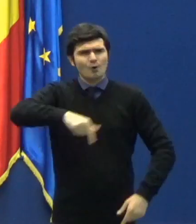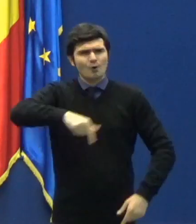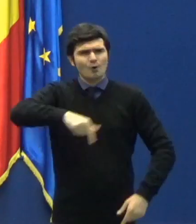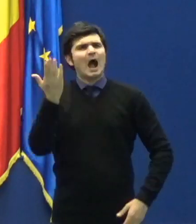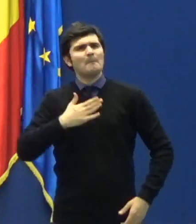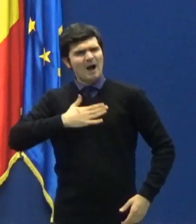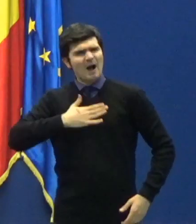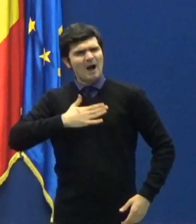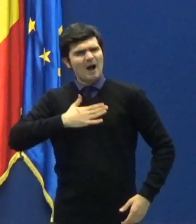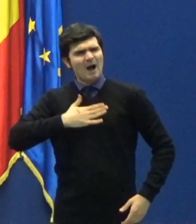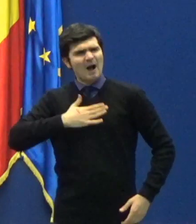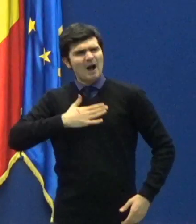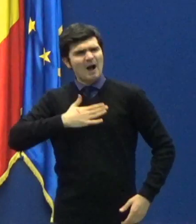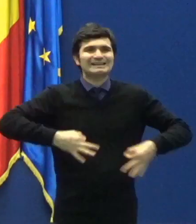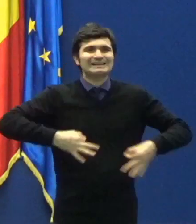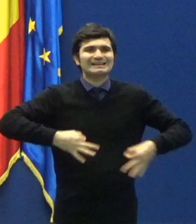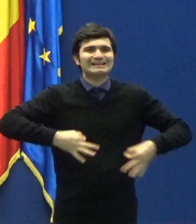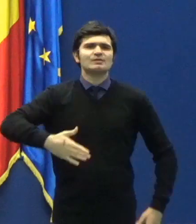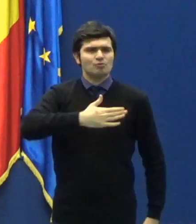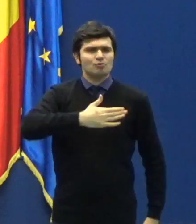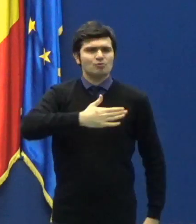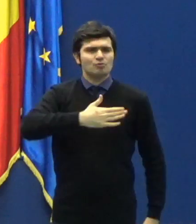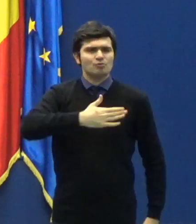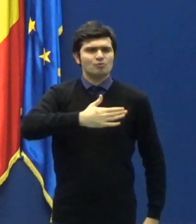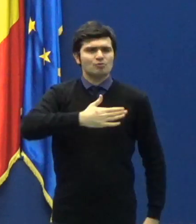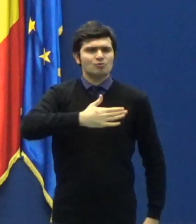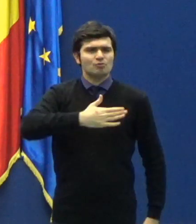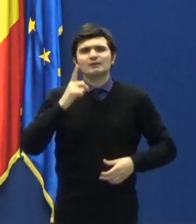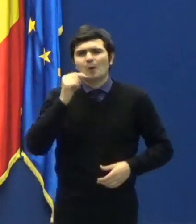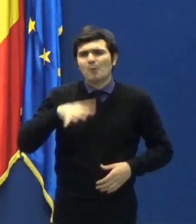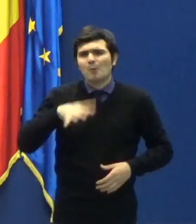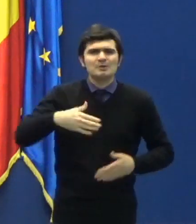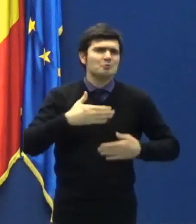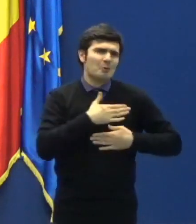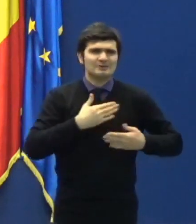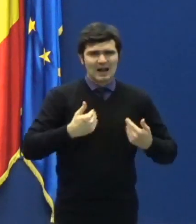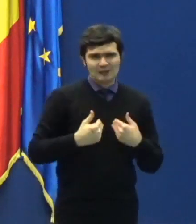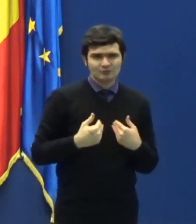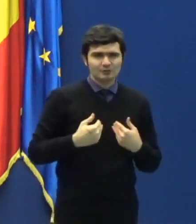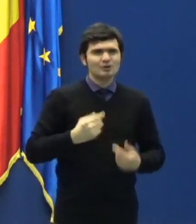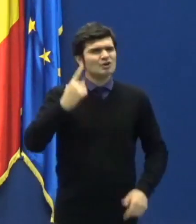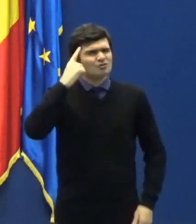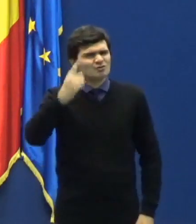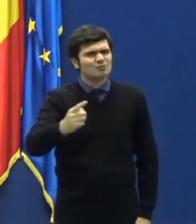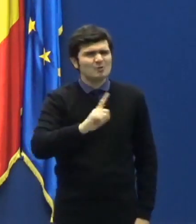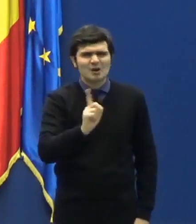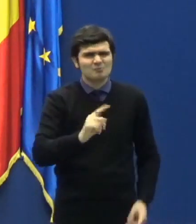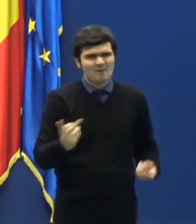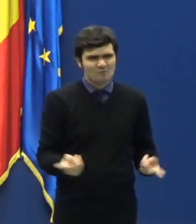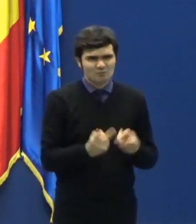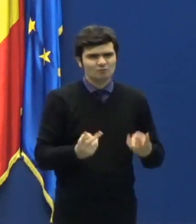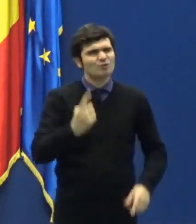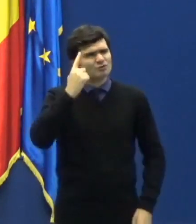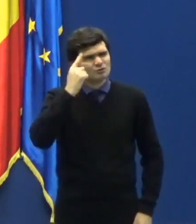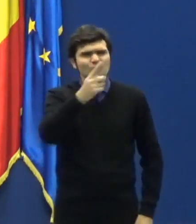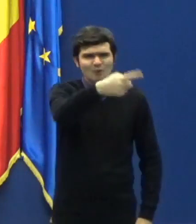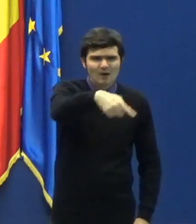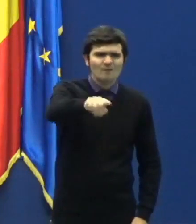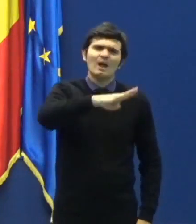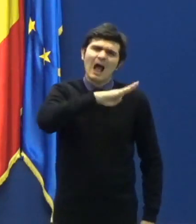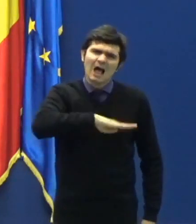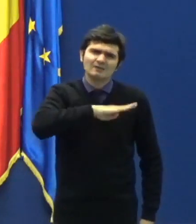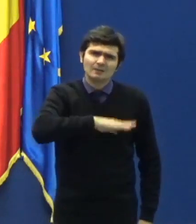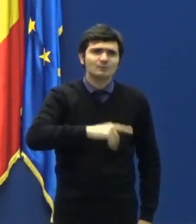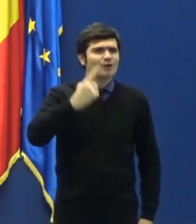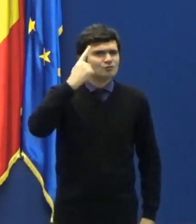dragi nouă. Știu că nu a fost ușor, știu că ați răbdat și că ați